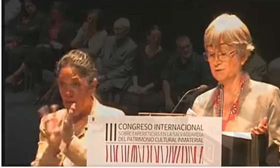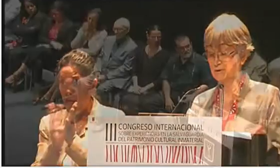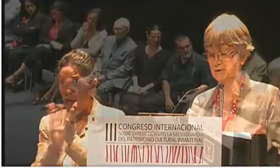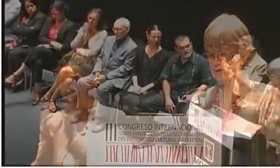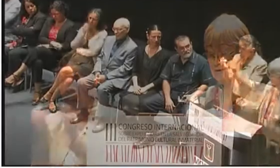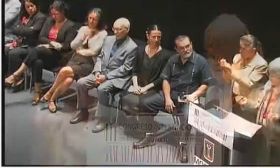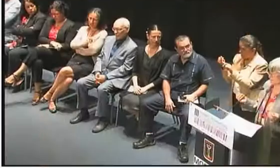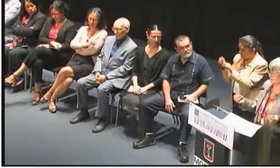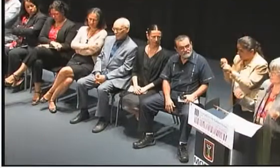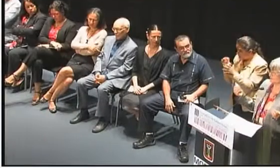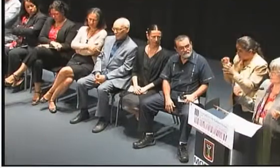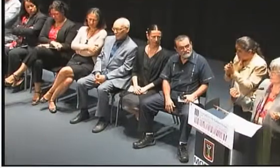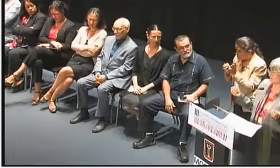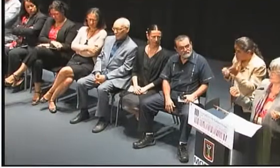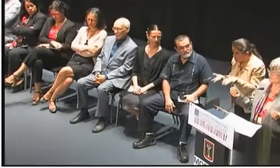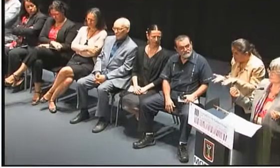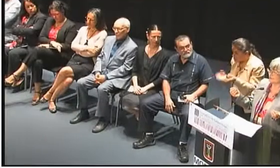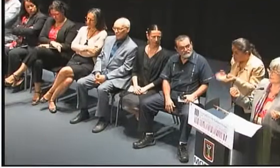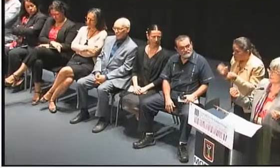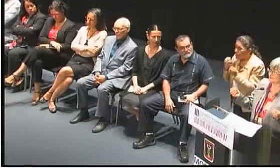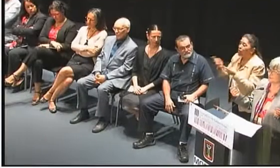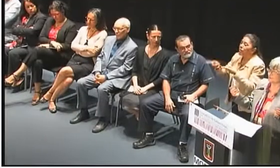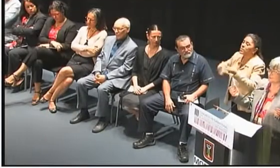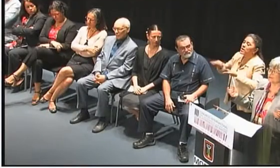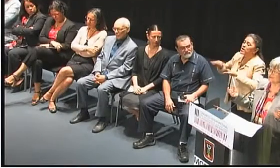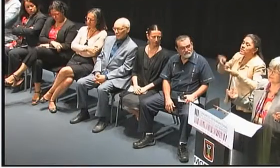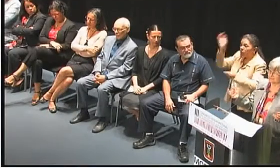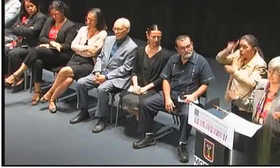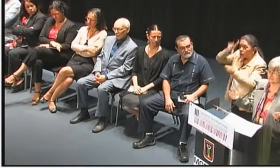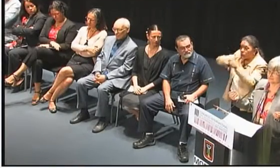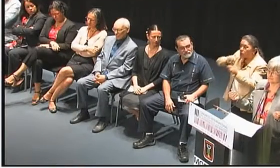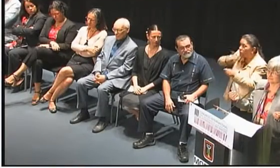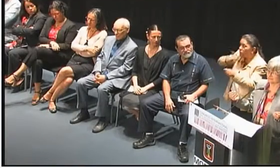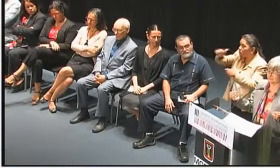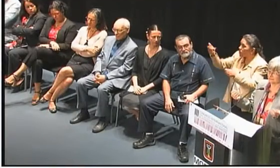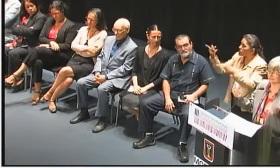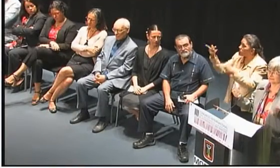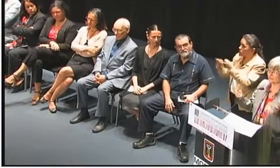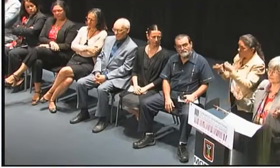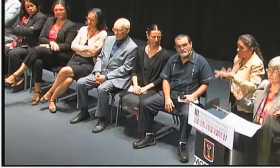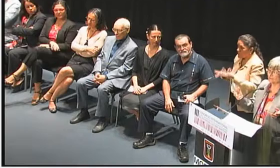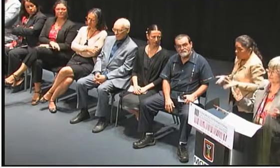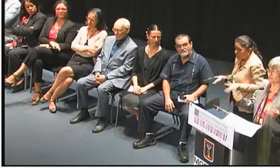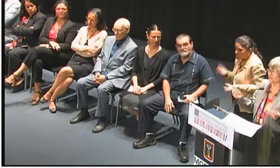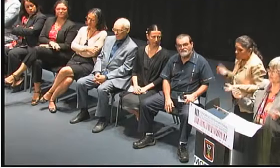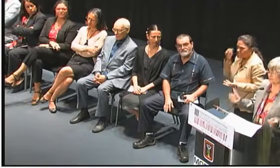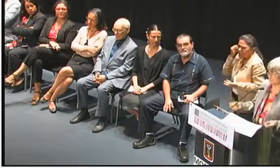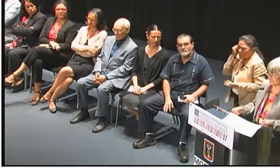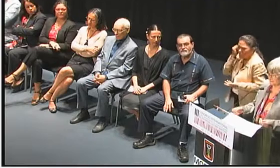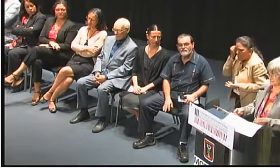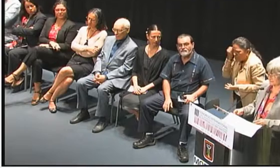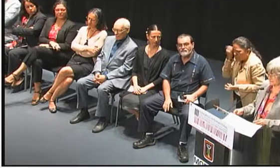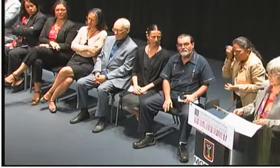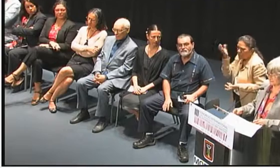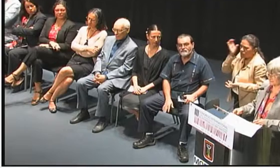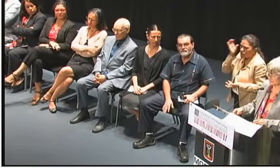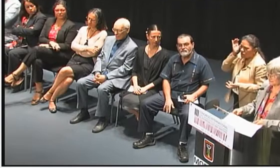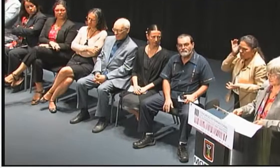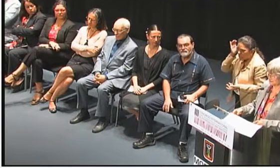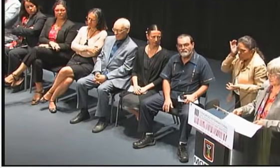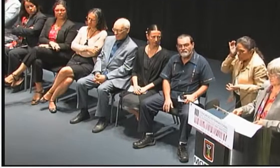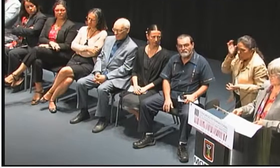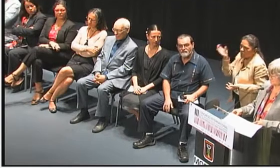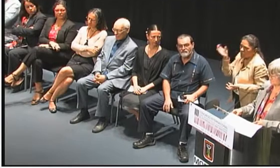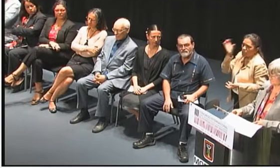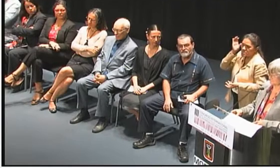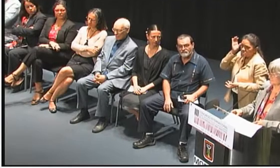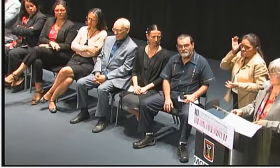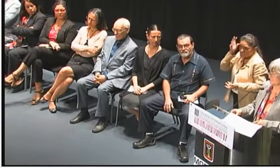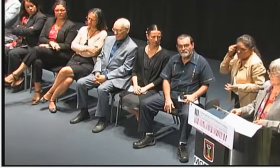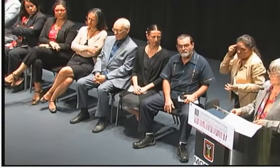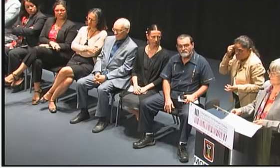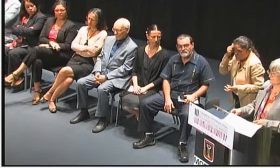ejemplo, con practicantes culturales de otros países, de Japón, de Corea, de China?